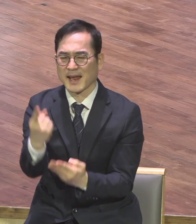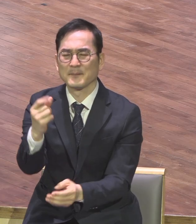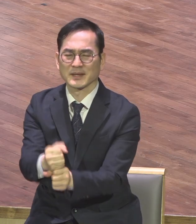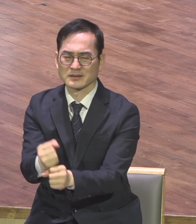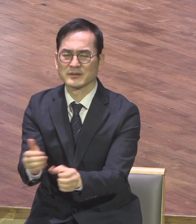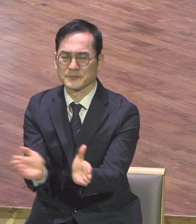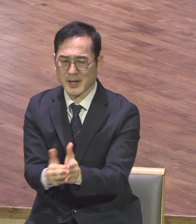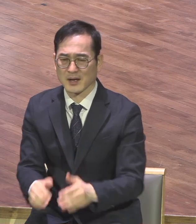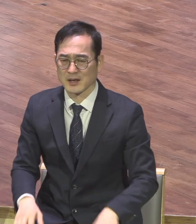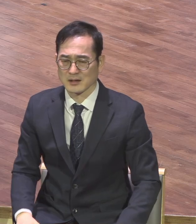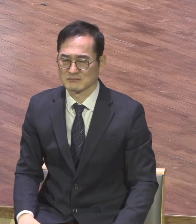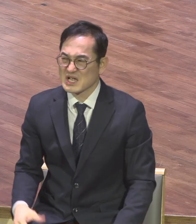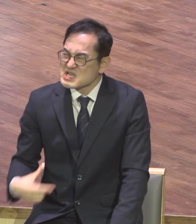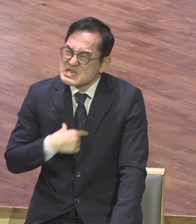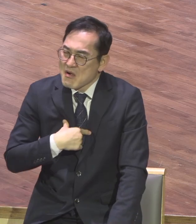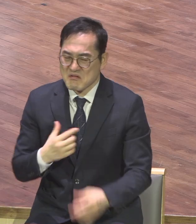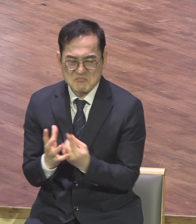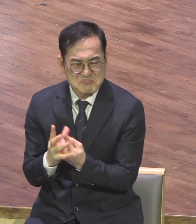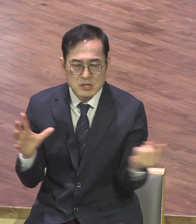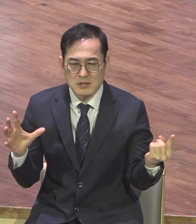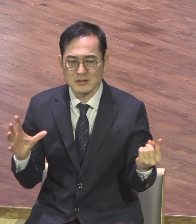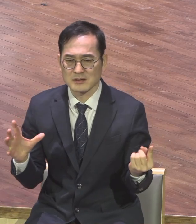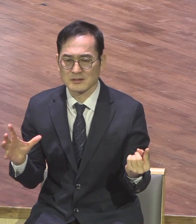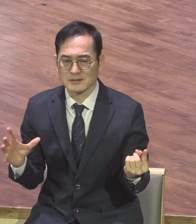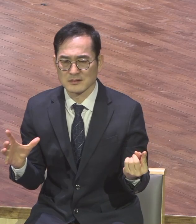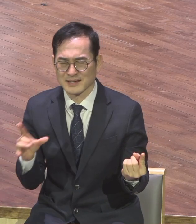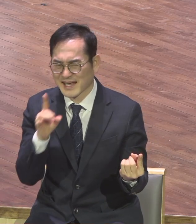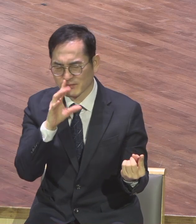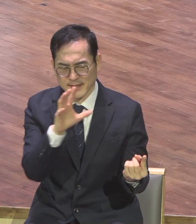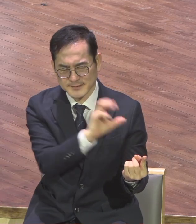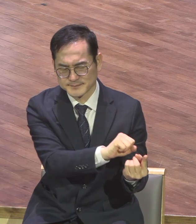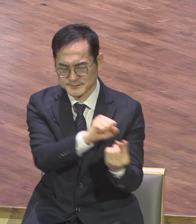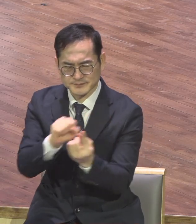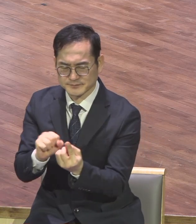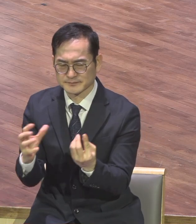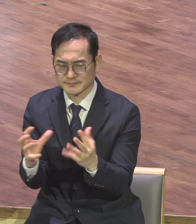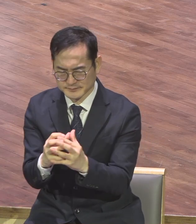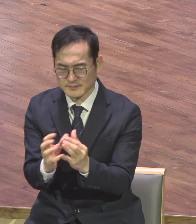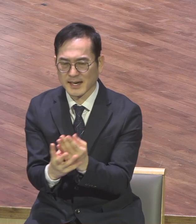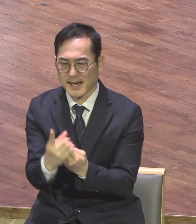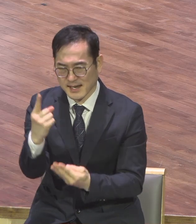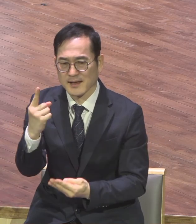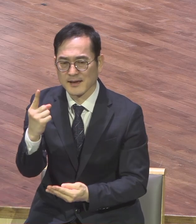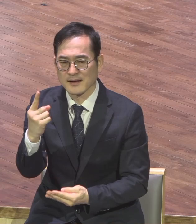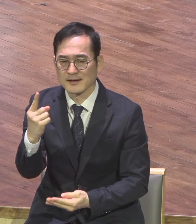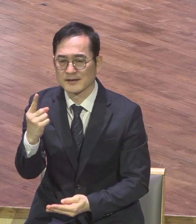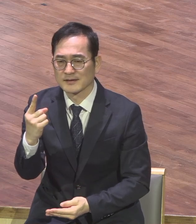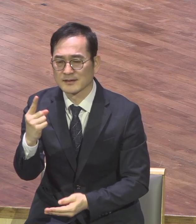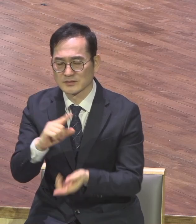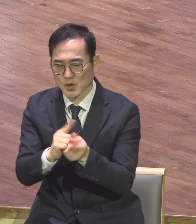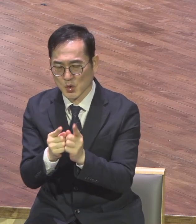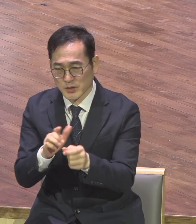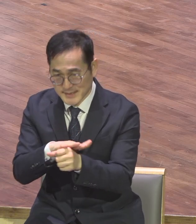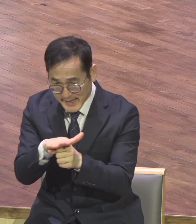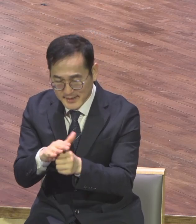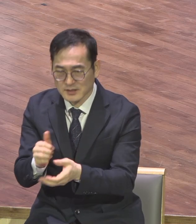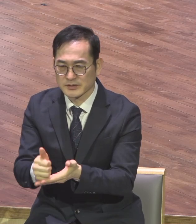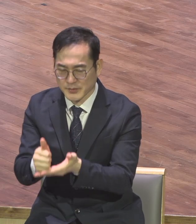되고 땅에도 하나 되고 모든 기관 부수도 하나 되어져서 서로 사랑하고 서로 섬기고 서로 위로하고 서로